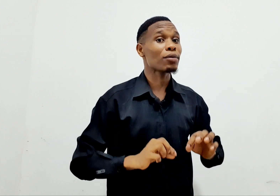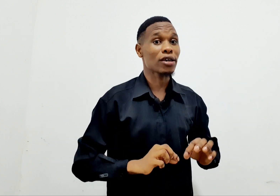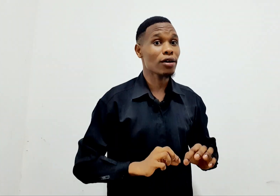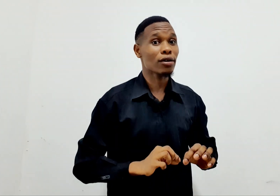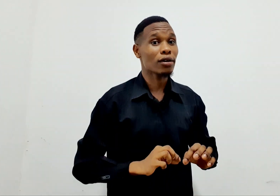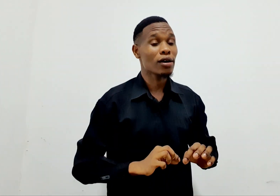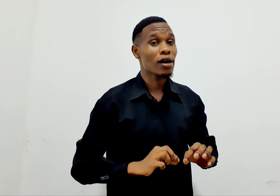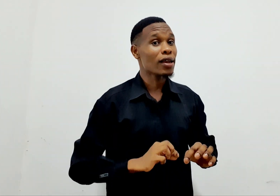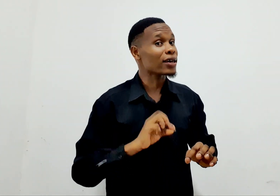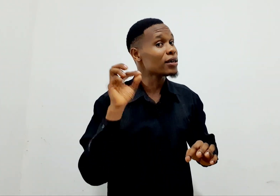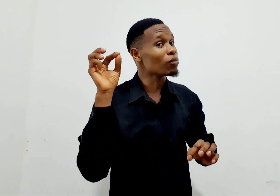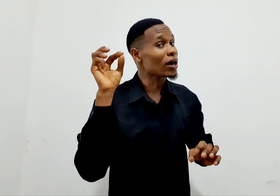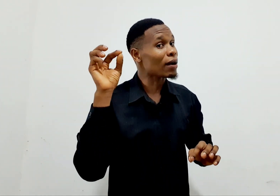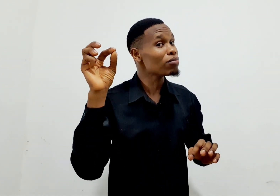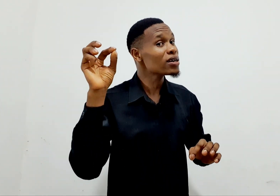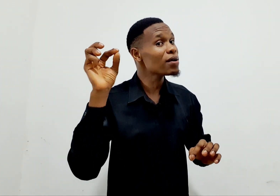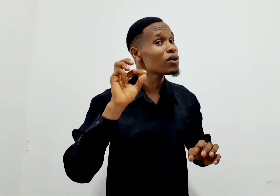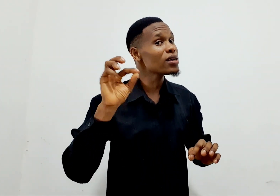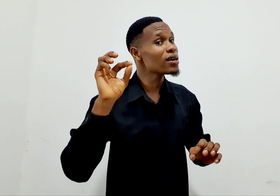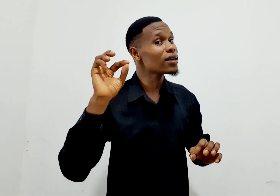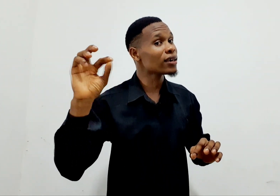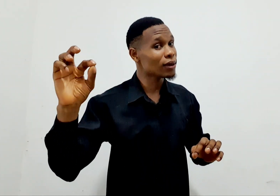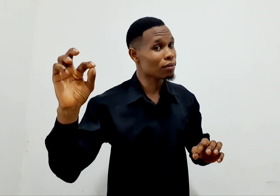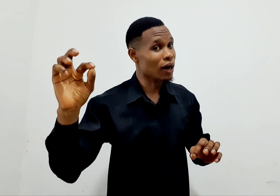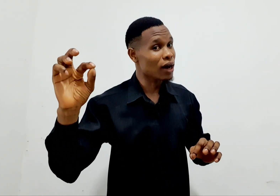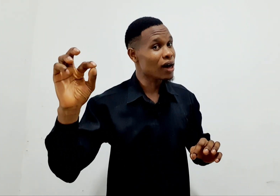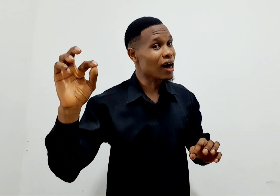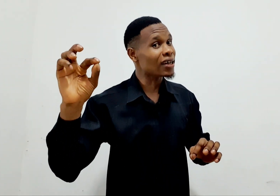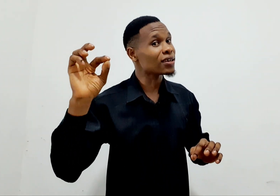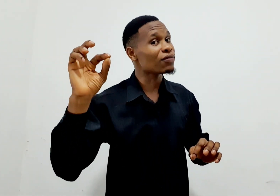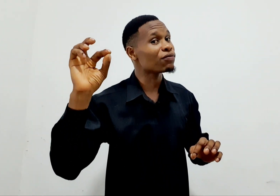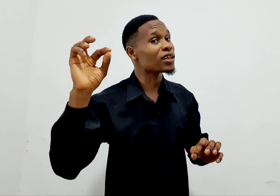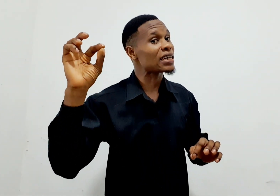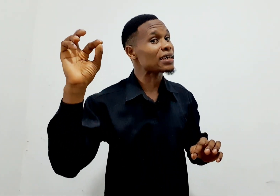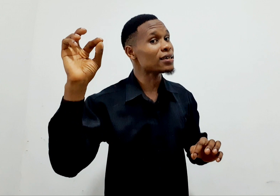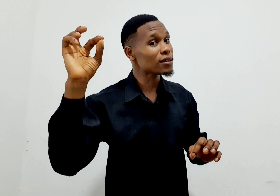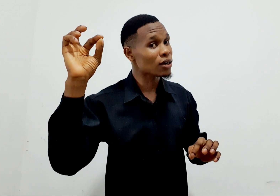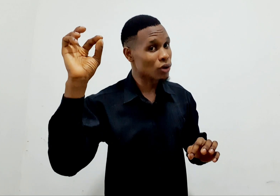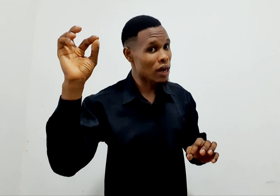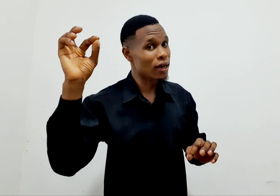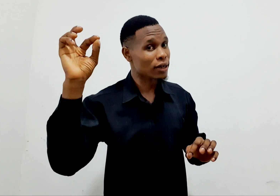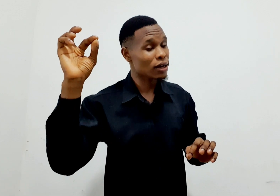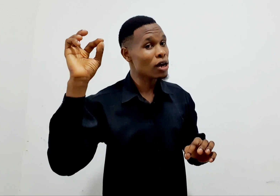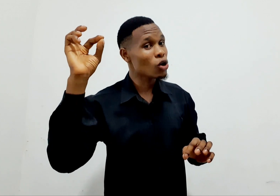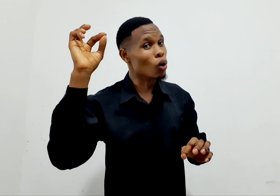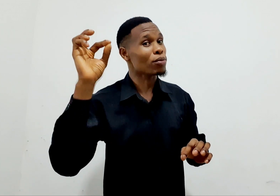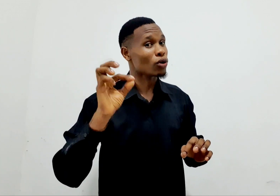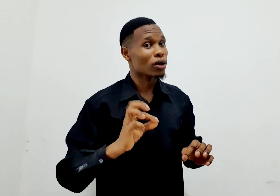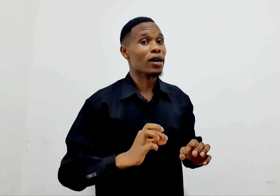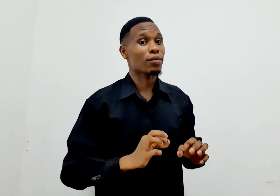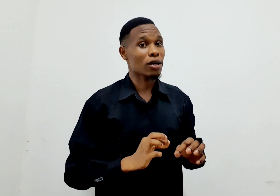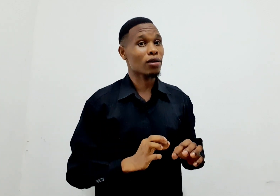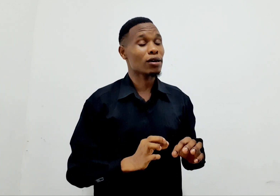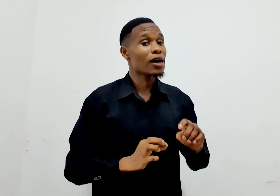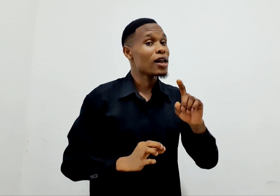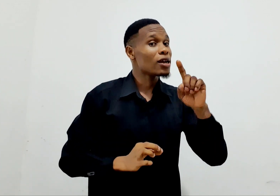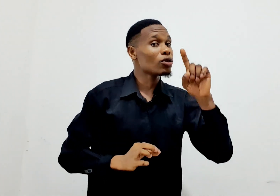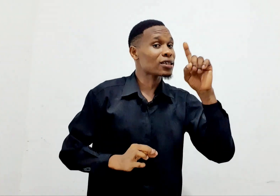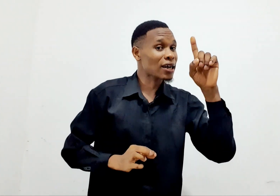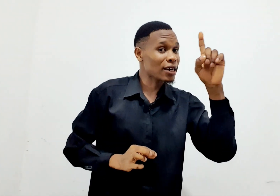mwenyewe. Lakini mwanamuke mwenyehe kima, atavutengeneza ndoa yake kwa mikono yake mwenyewe. Leo nataka